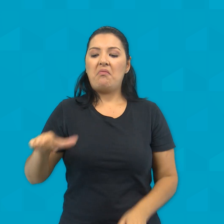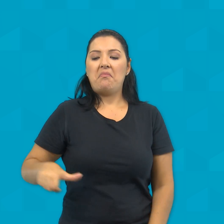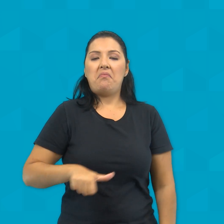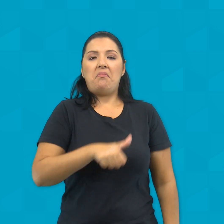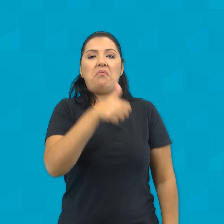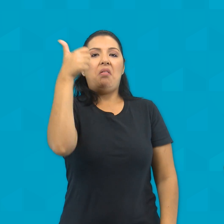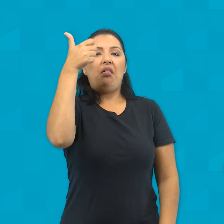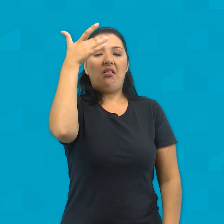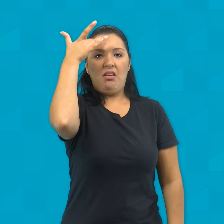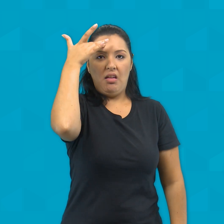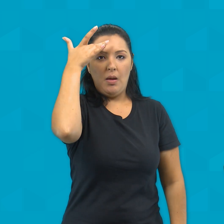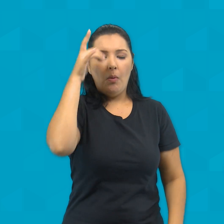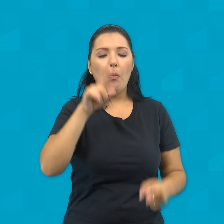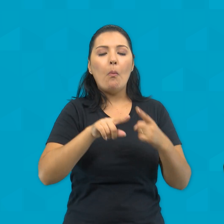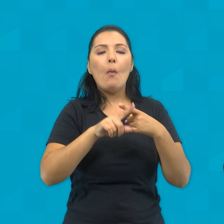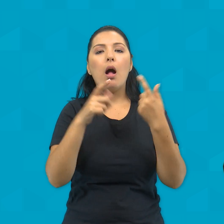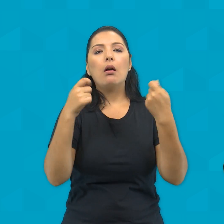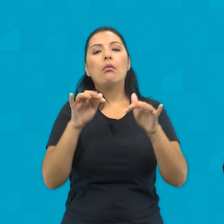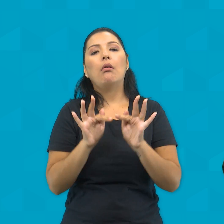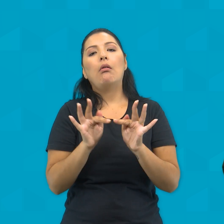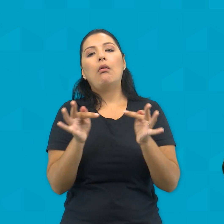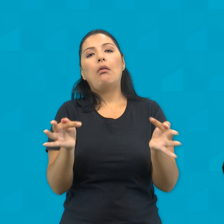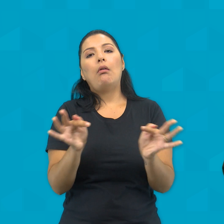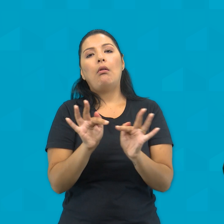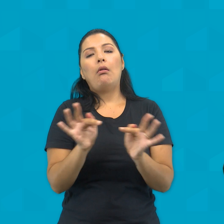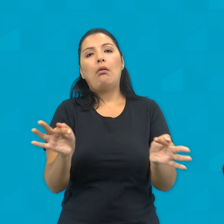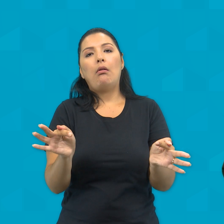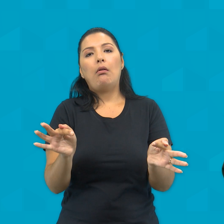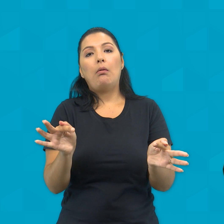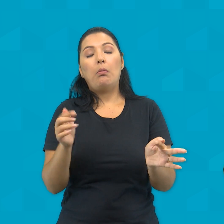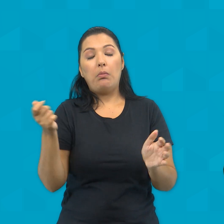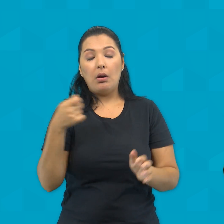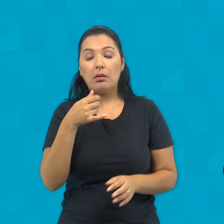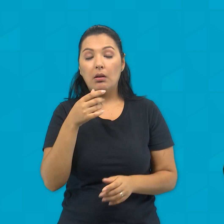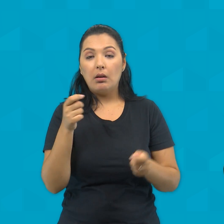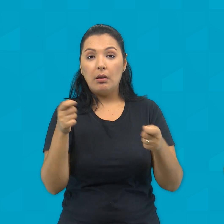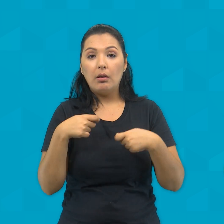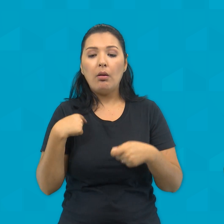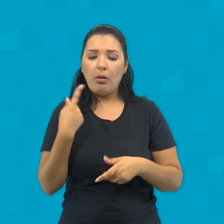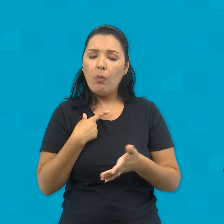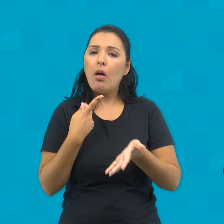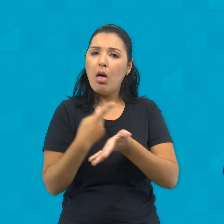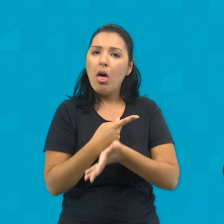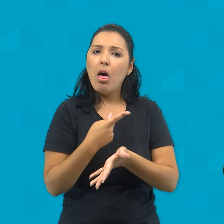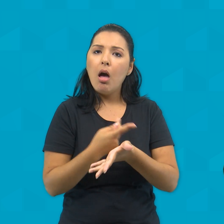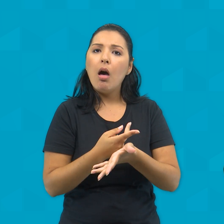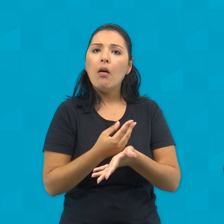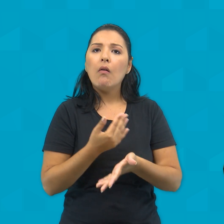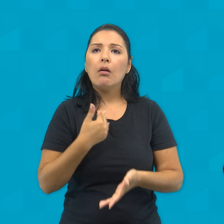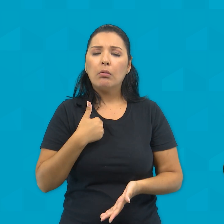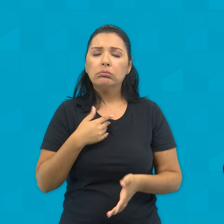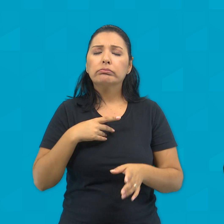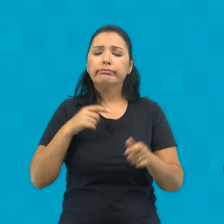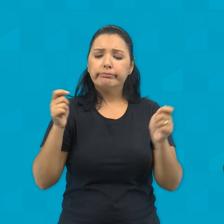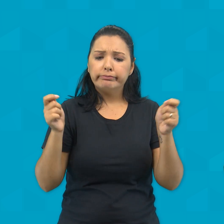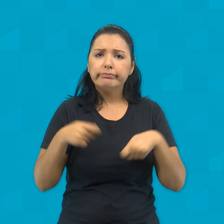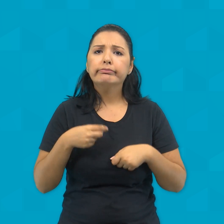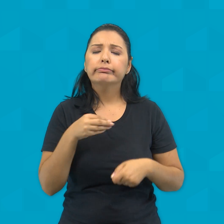mas sejamos humildes e reconheçamos que somos tomados de fraquezas e imperfeições e que precisamos